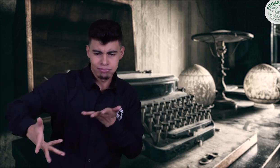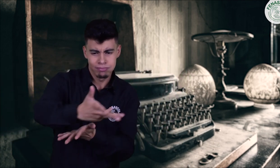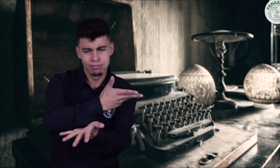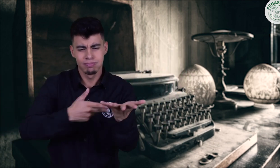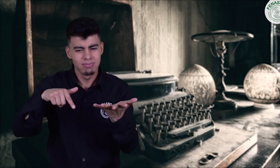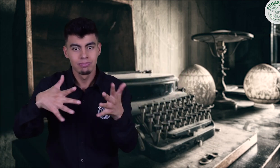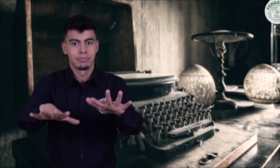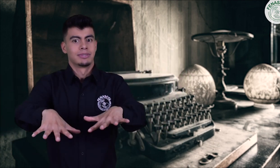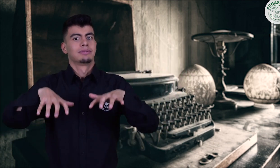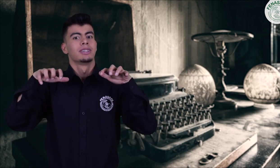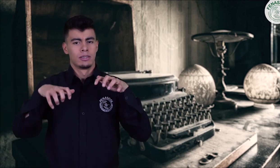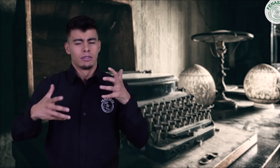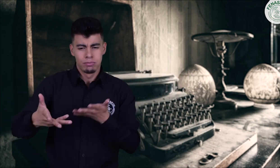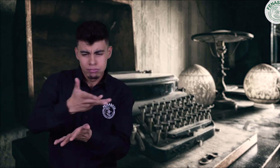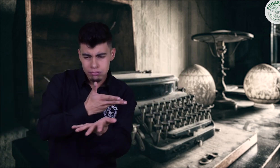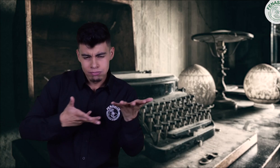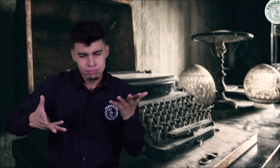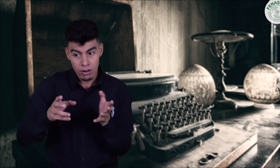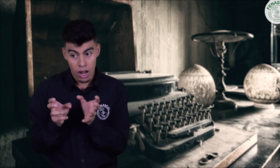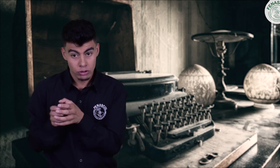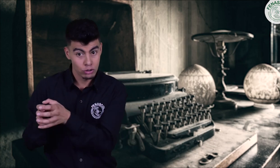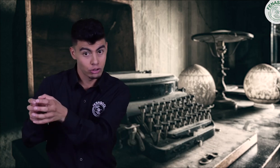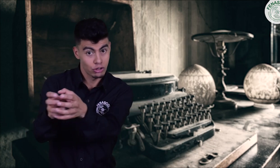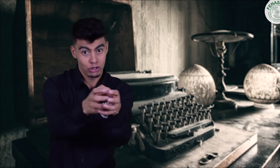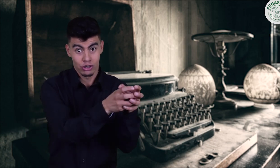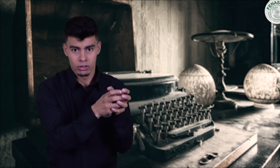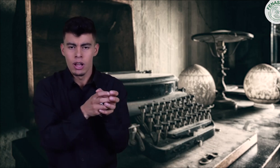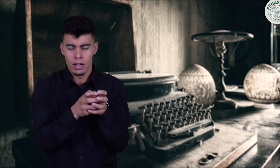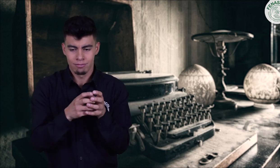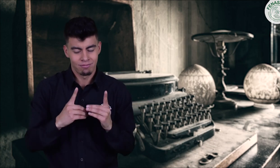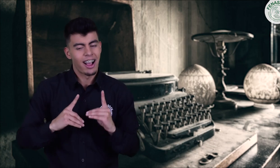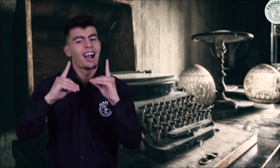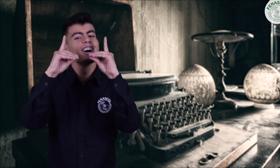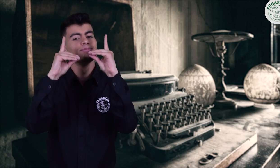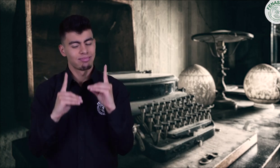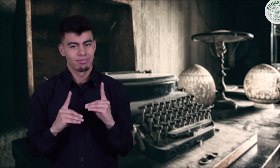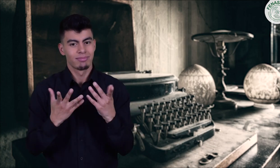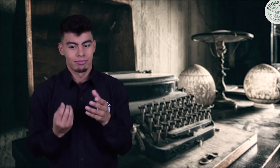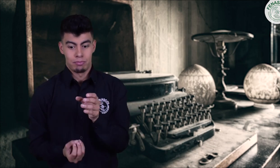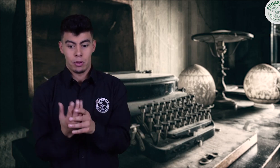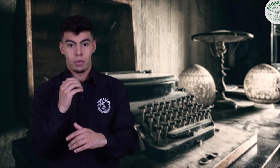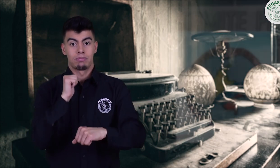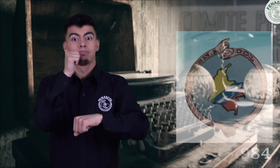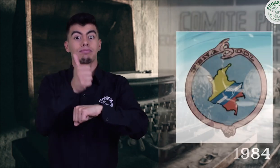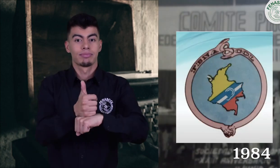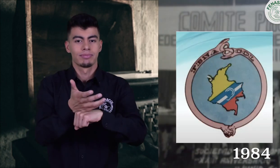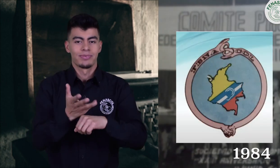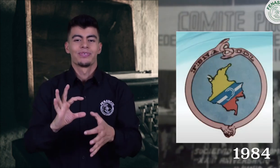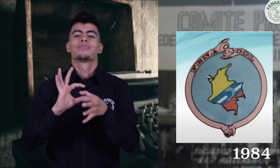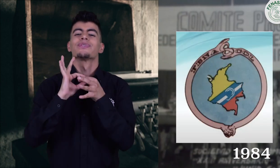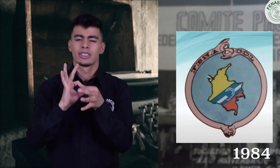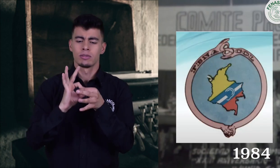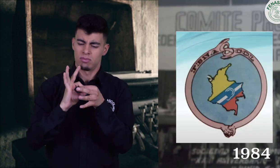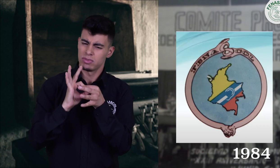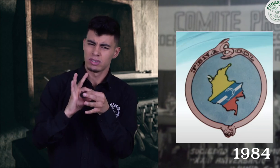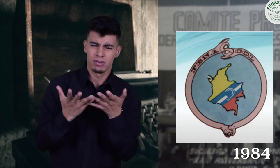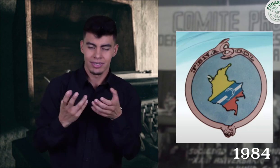que, finalmente, en la asamblea realizada con las asociaciones parte, emergió FENASCOL, la Federación